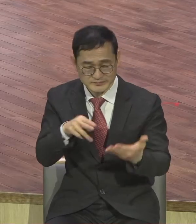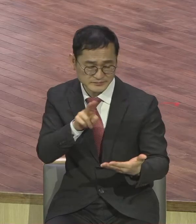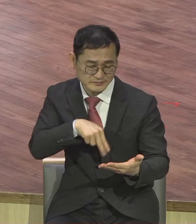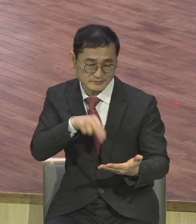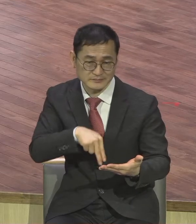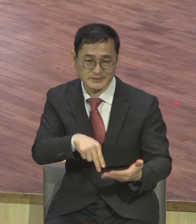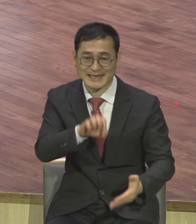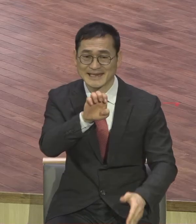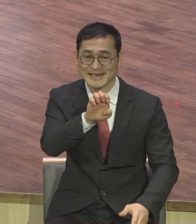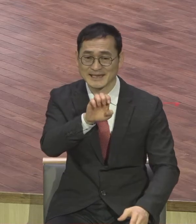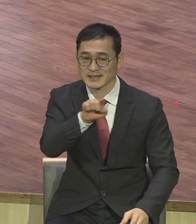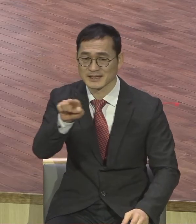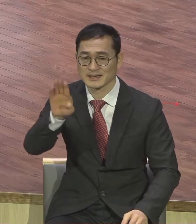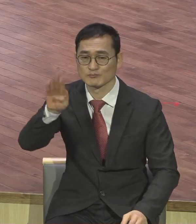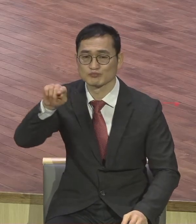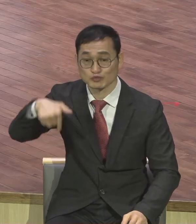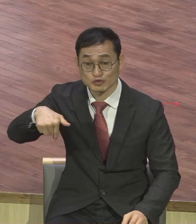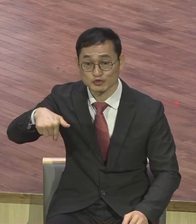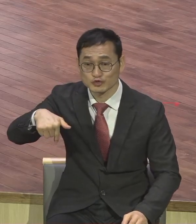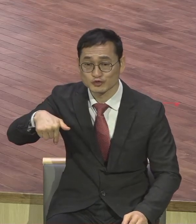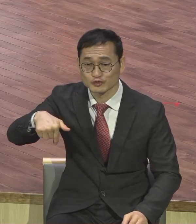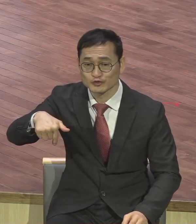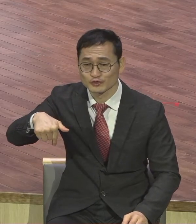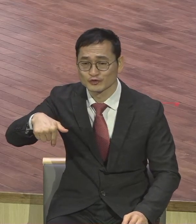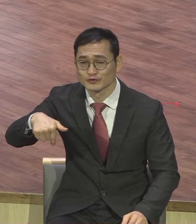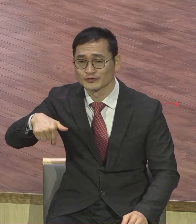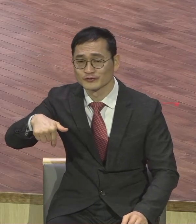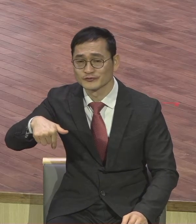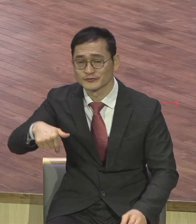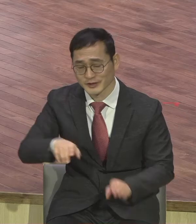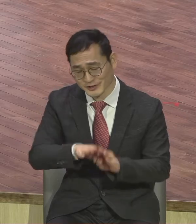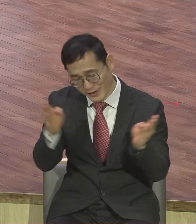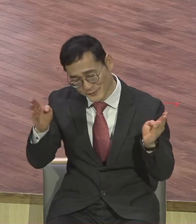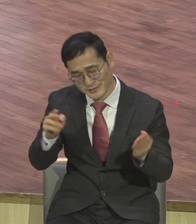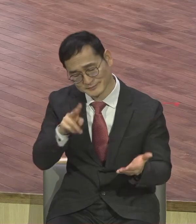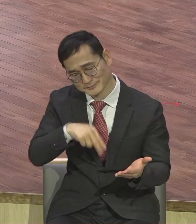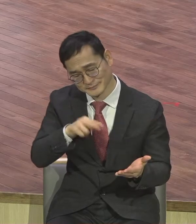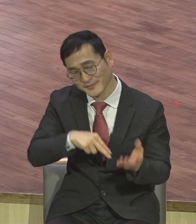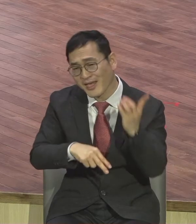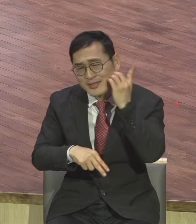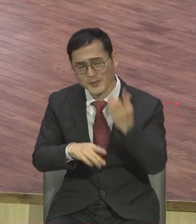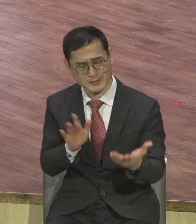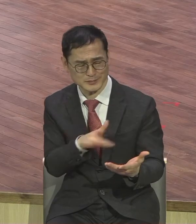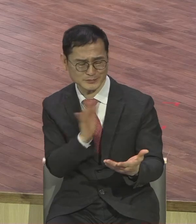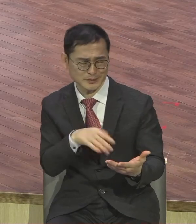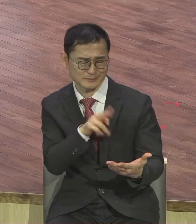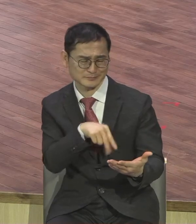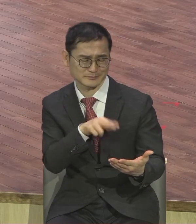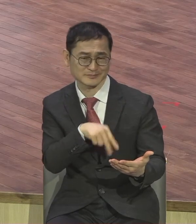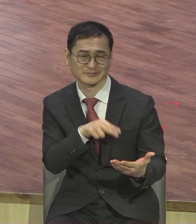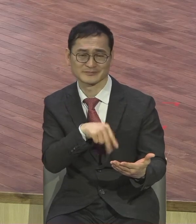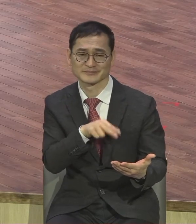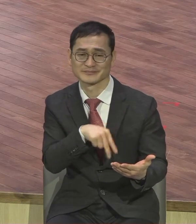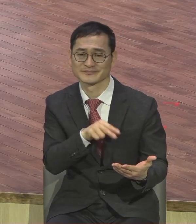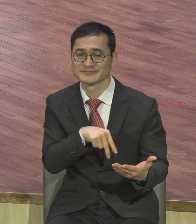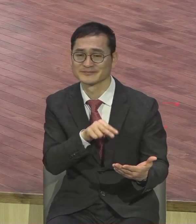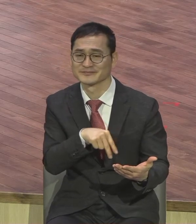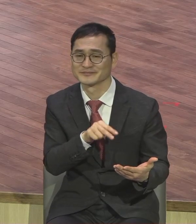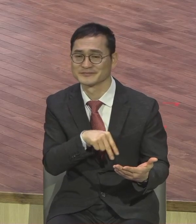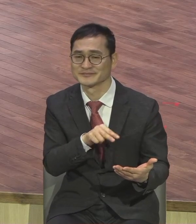들어가서 그걸 가지고 그냥 그걸 가지고 그냥 출근할 때 차 타고 갈 때 그냥 누구 만나면 핸드폰에